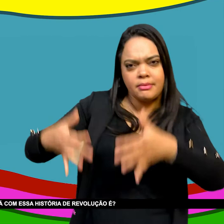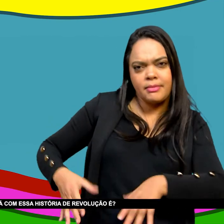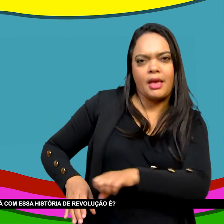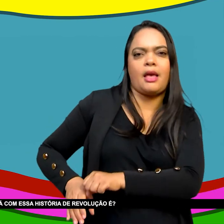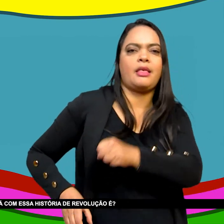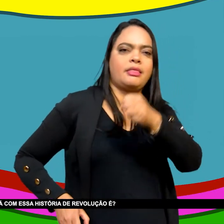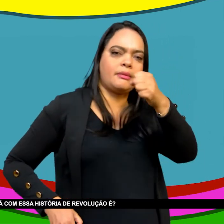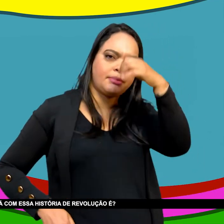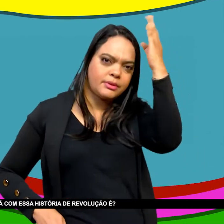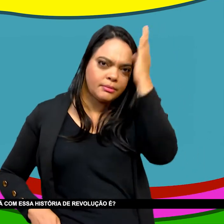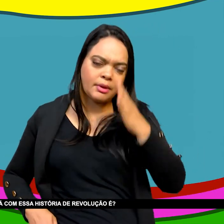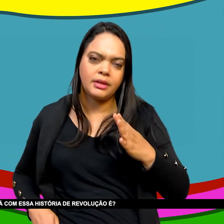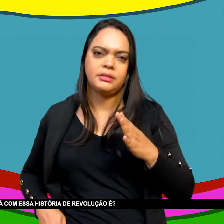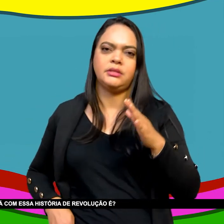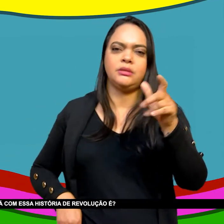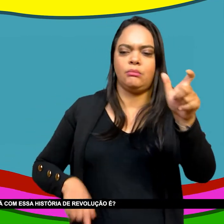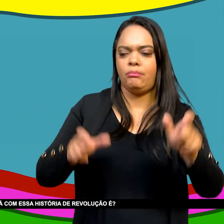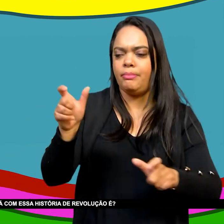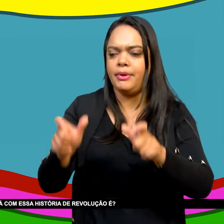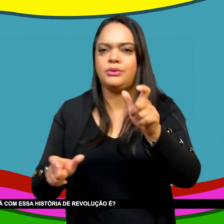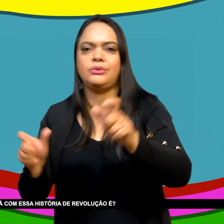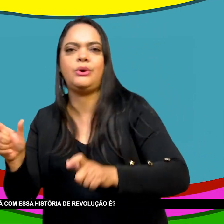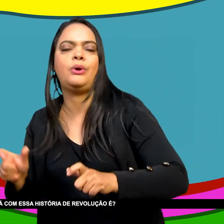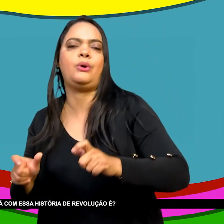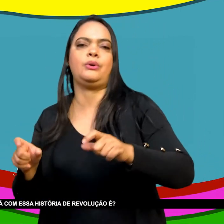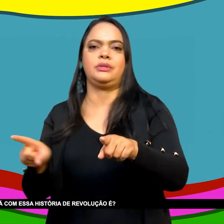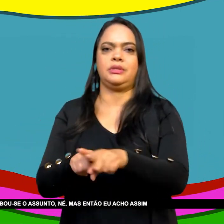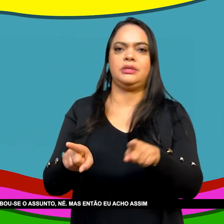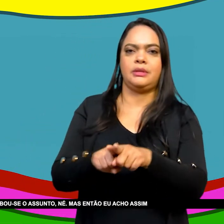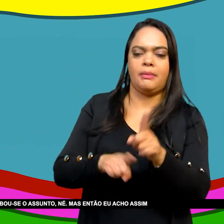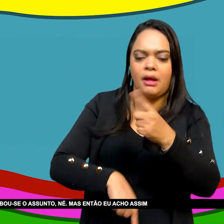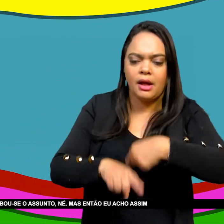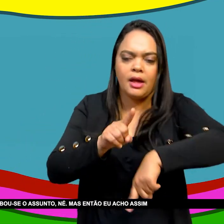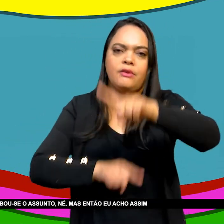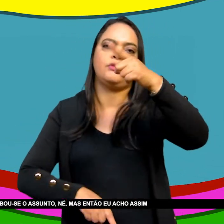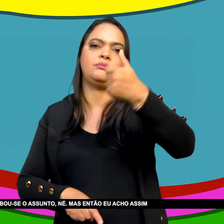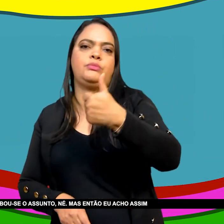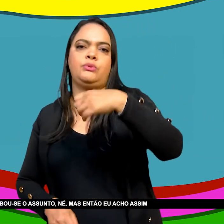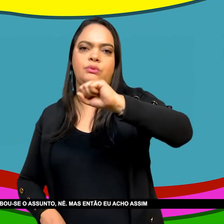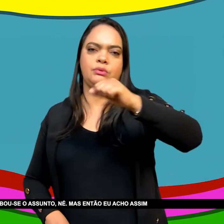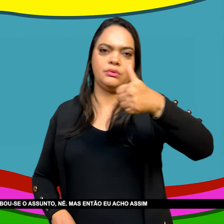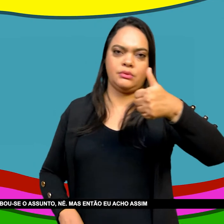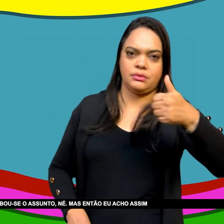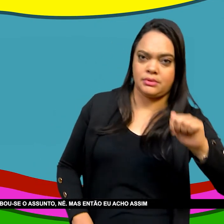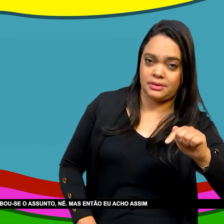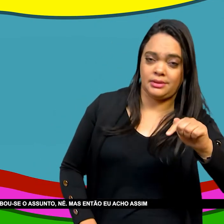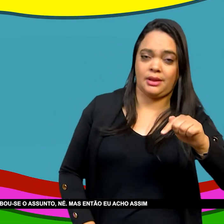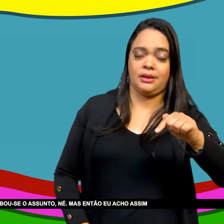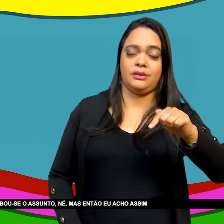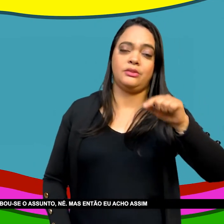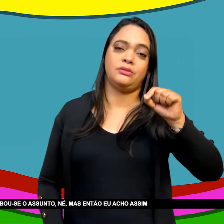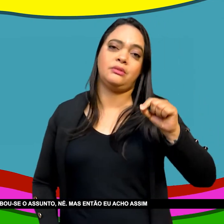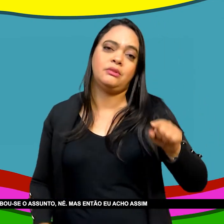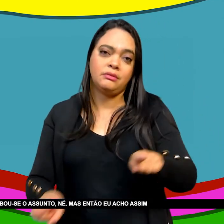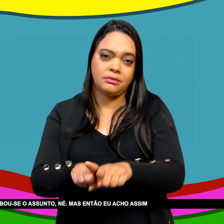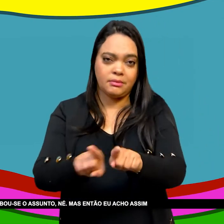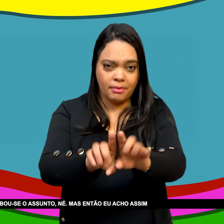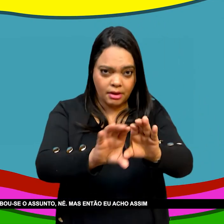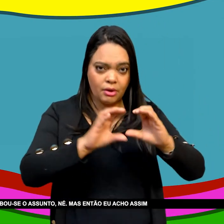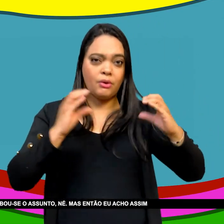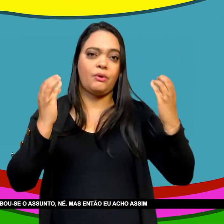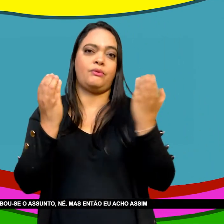perguntam muito Mas você está com essa história De revolução Não teve aqui Nenhuma revolução do Haiti Pronto Acabou o seu assunto